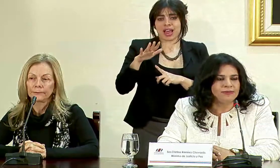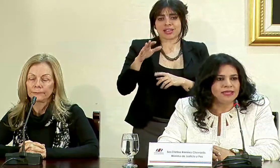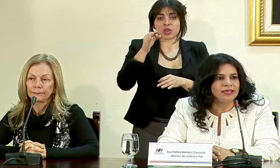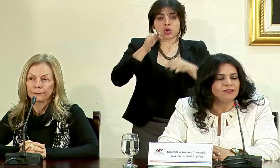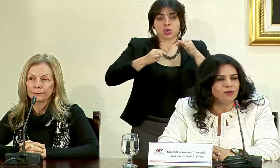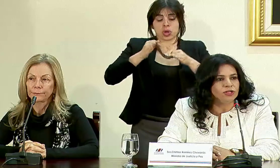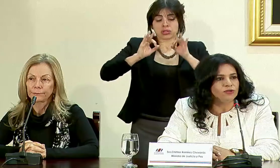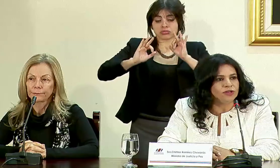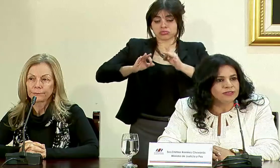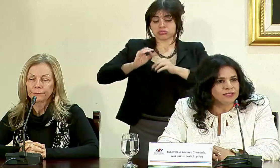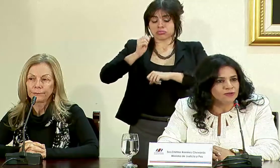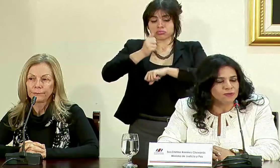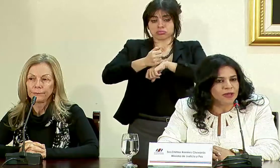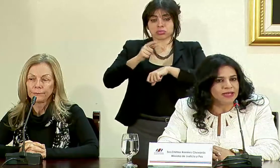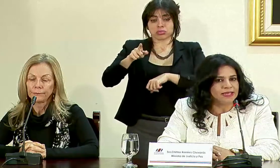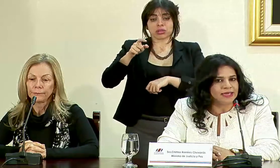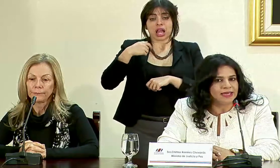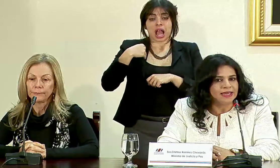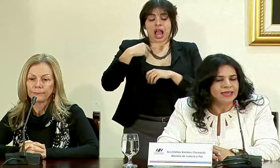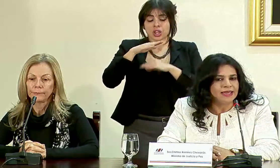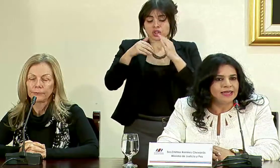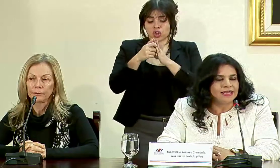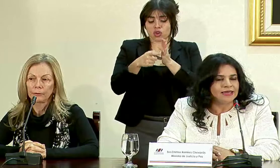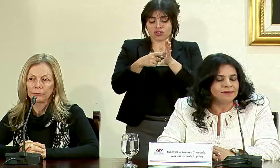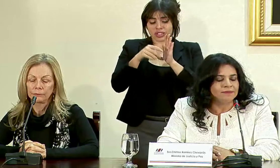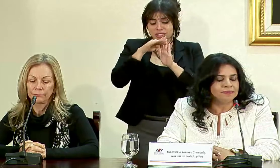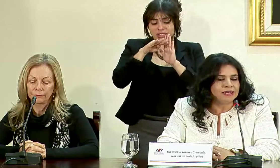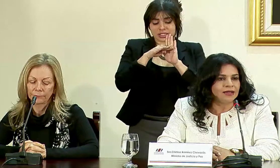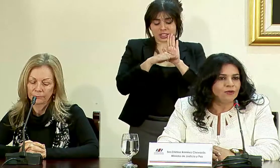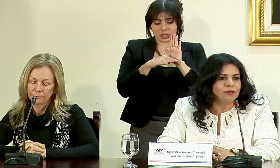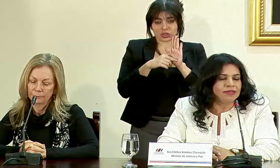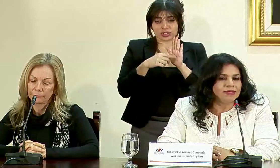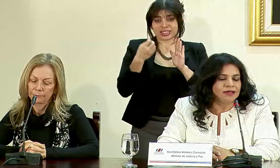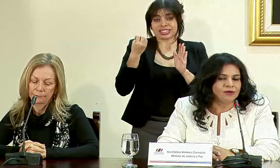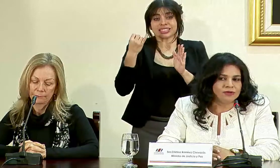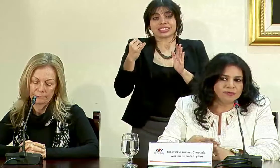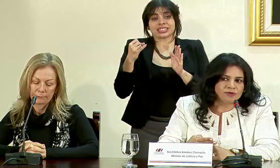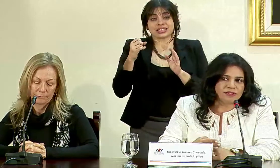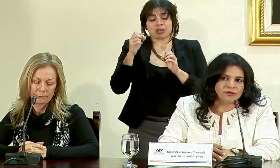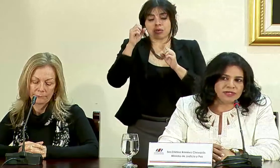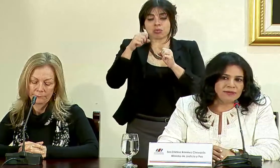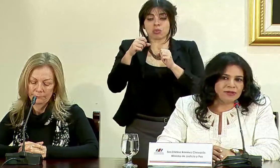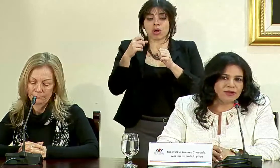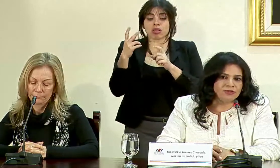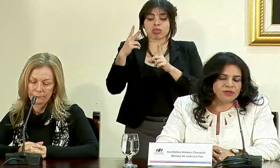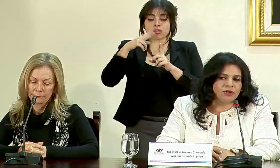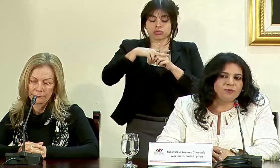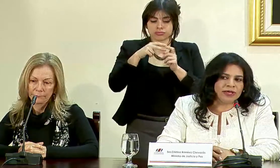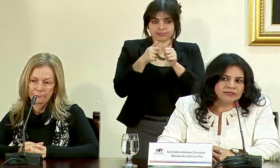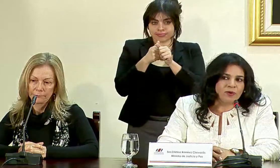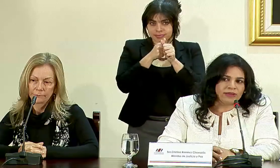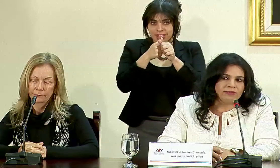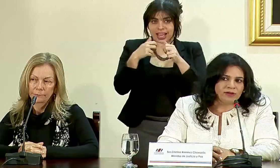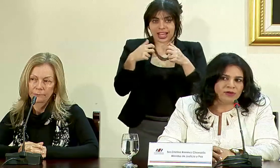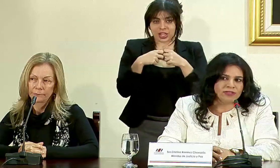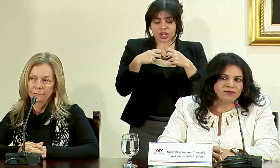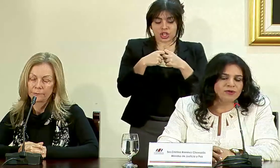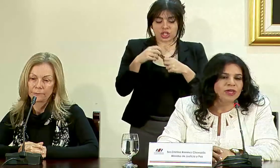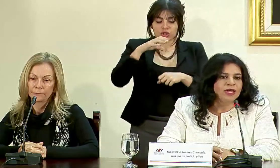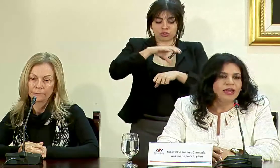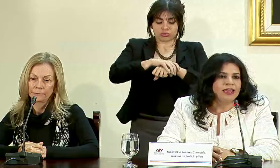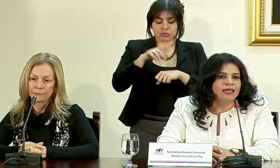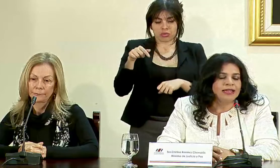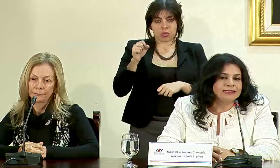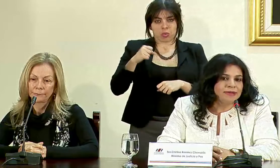jueces determinen que reúnen los requisitos para que sigan una medida con dispositivo de seguimiento electrónico pues cuenten con